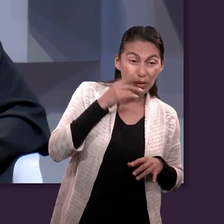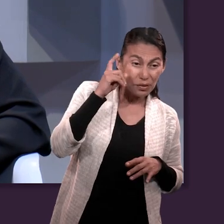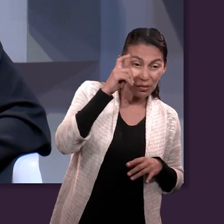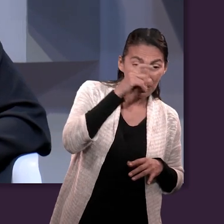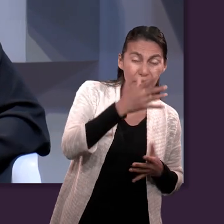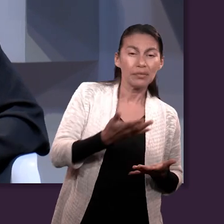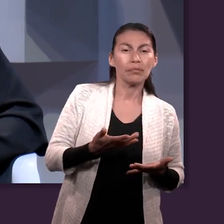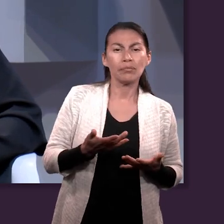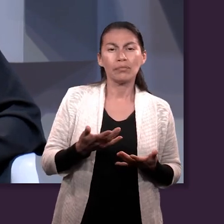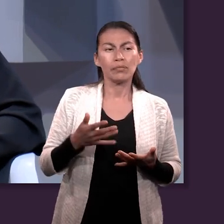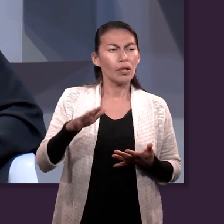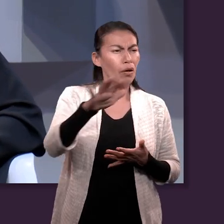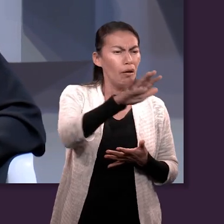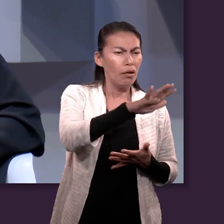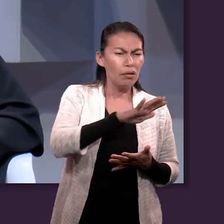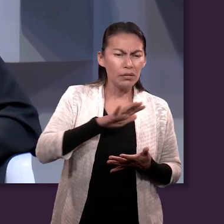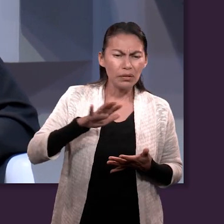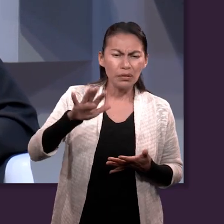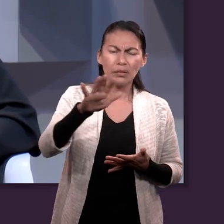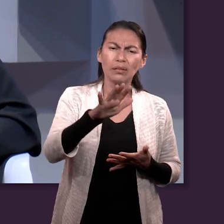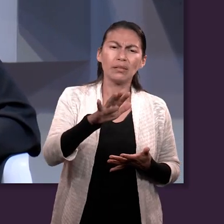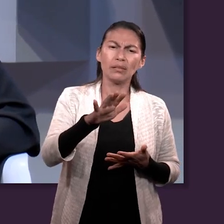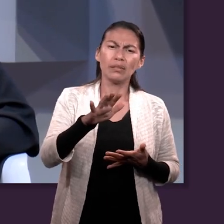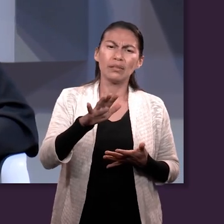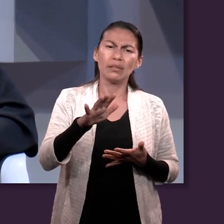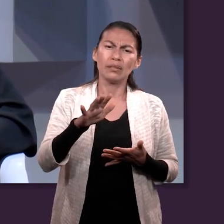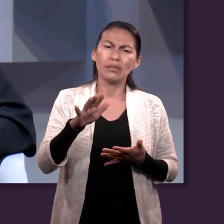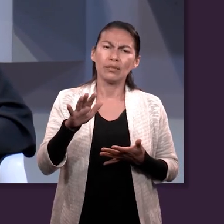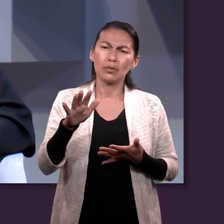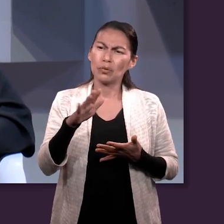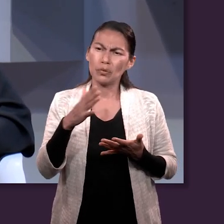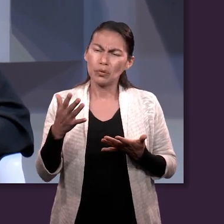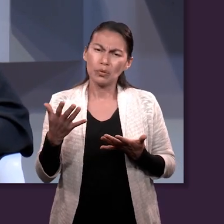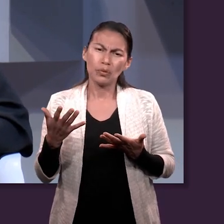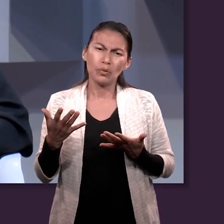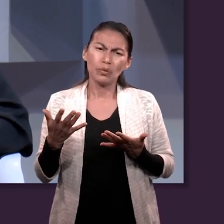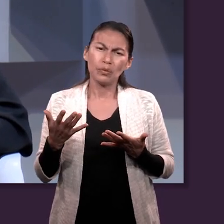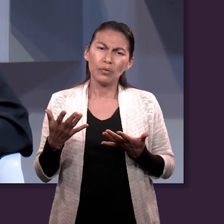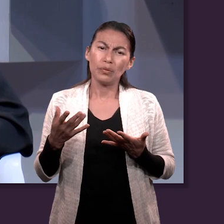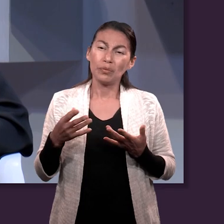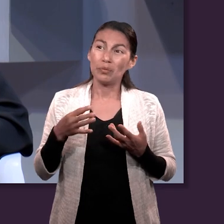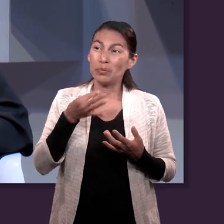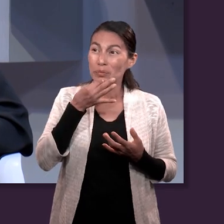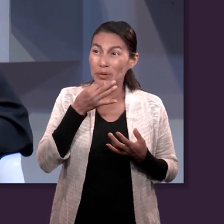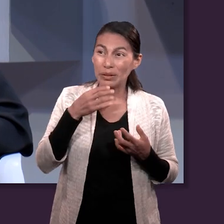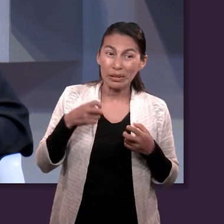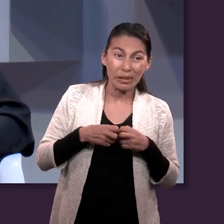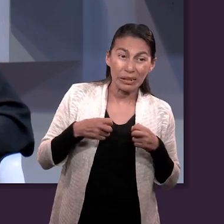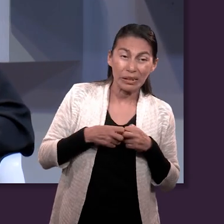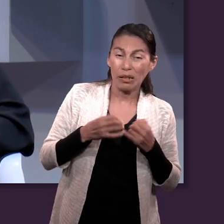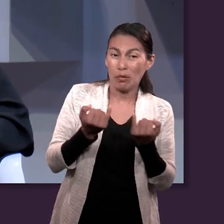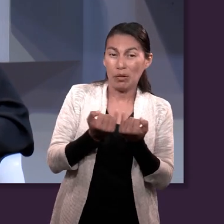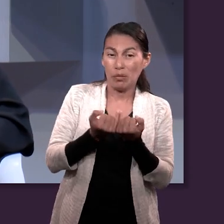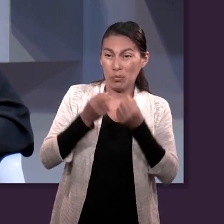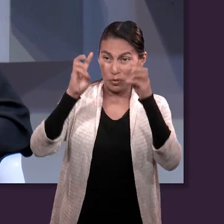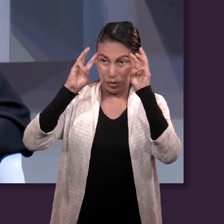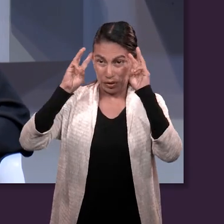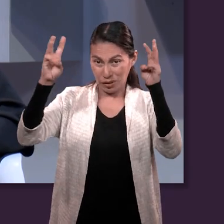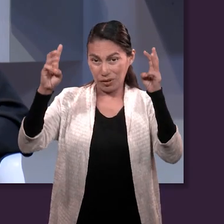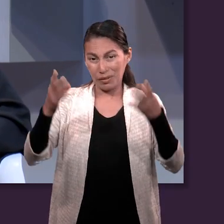en los momentos difíciles, sino con las personas o en los entornos en los que más estamos en momentos, pues, desesperados como lo